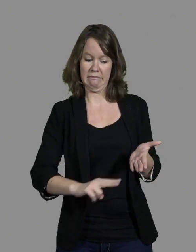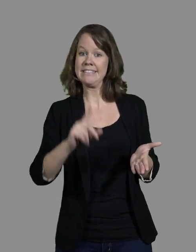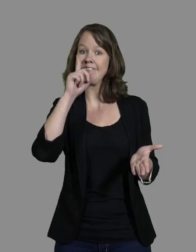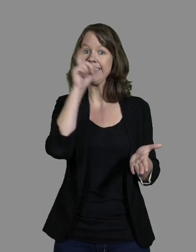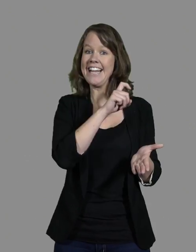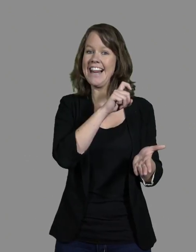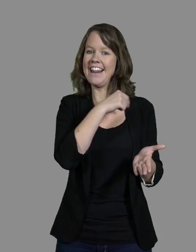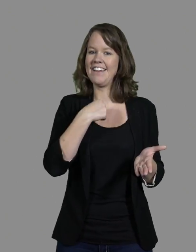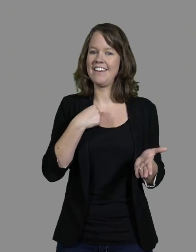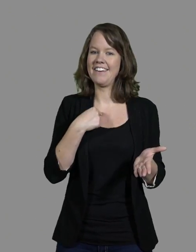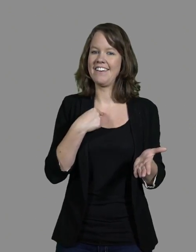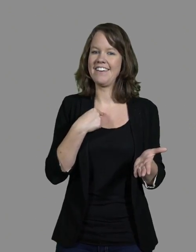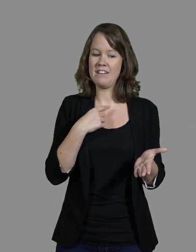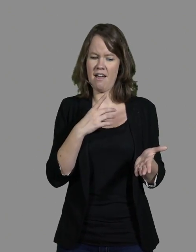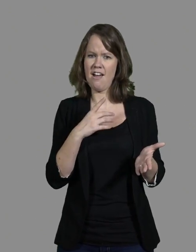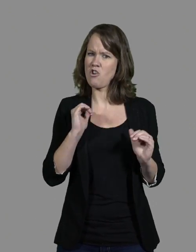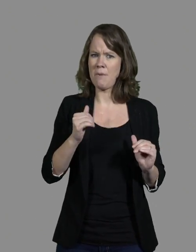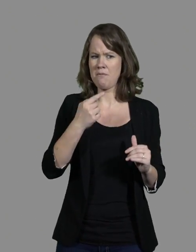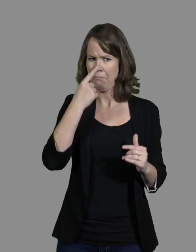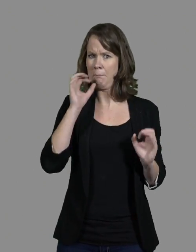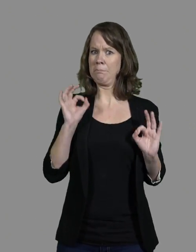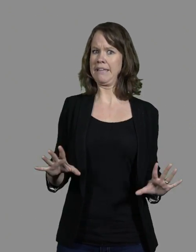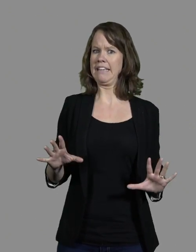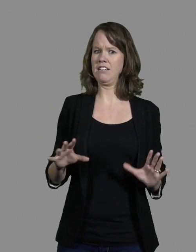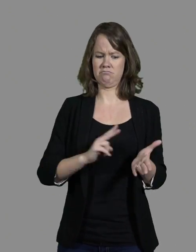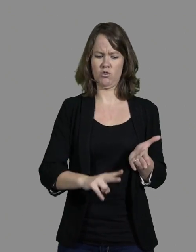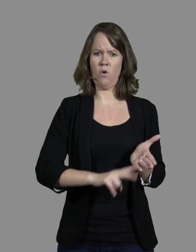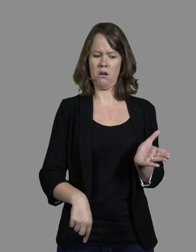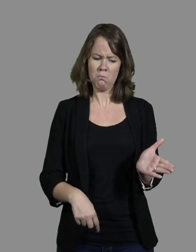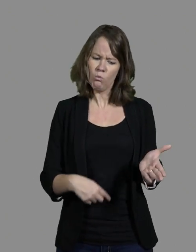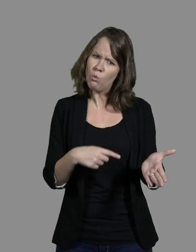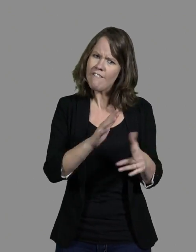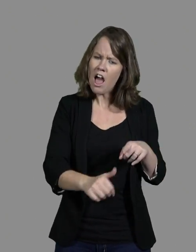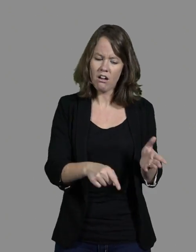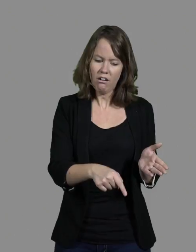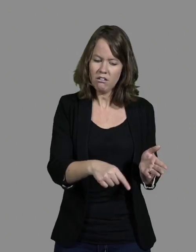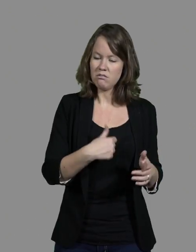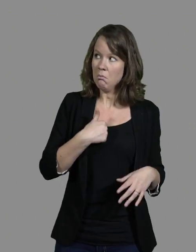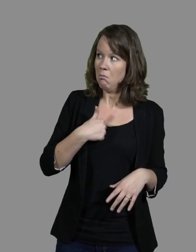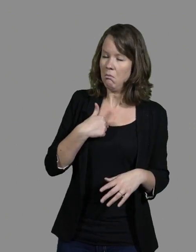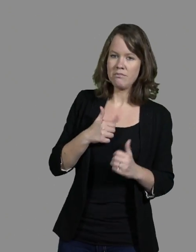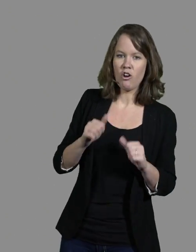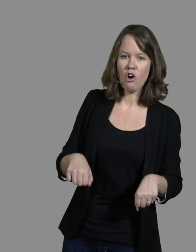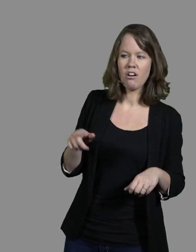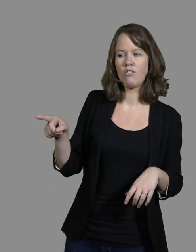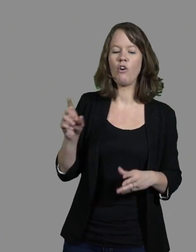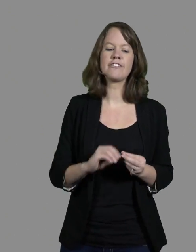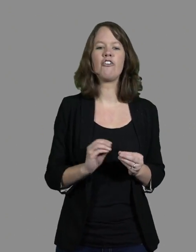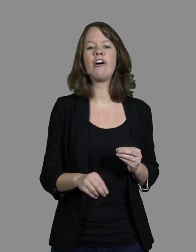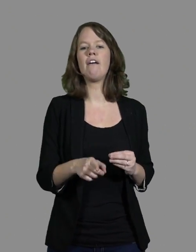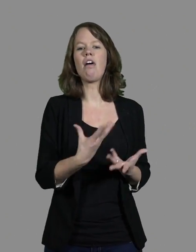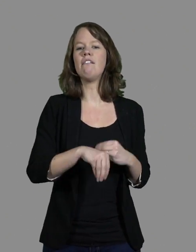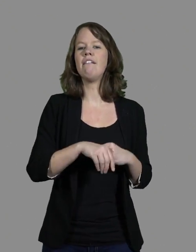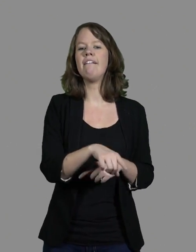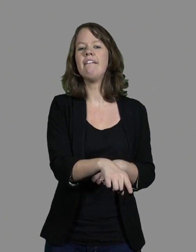Mais tant que moi, j'y crois. Donc, je lui fais l'enfer. Et des fois, il a des gens qui me disent « Oh, t'exagères quand même. Le pauvre, il